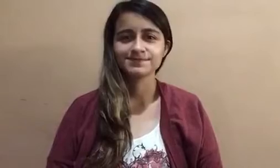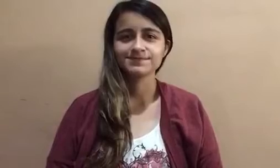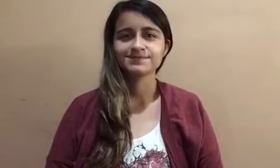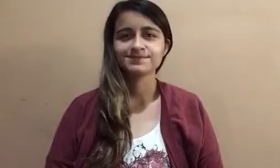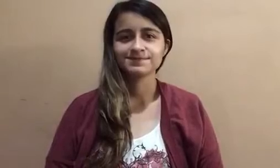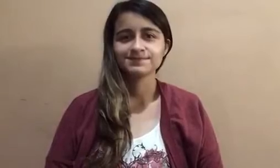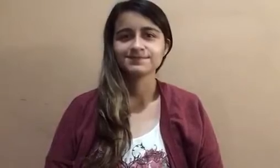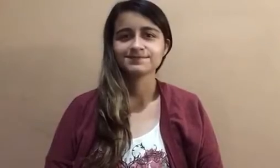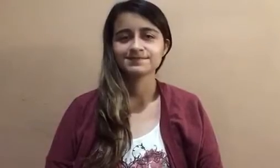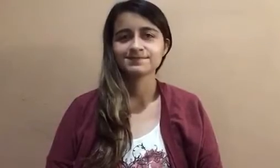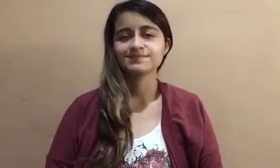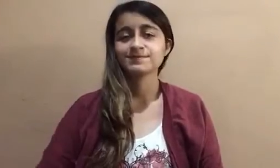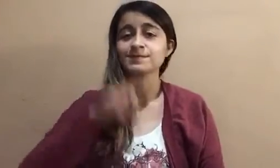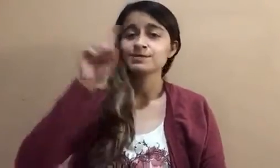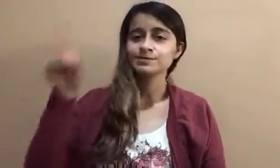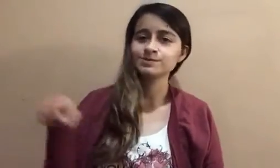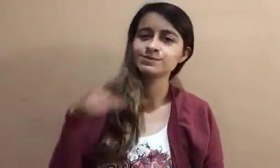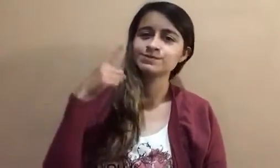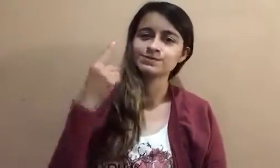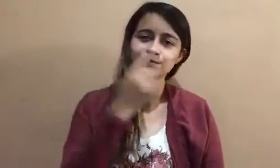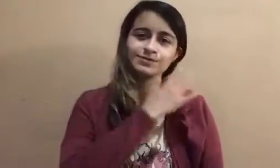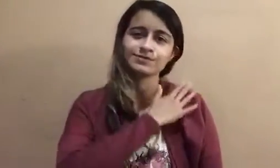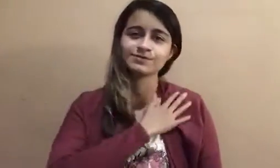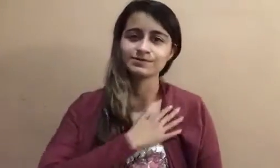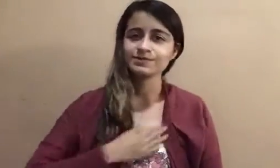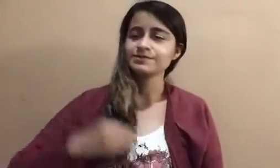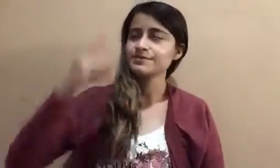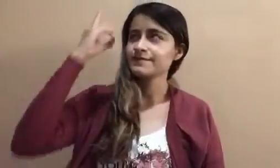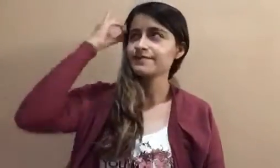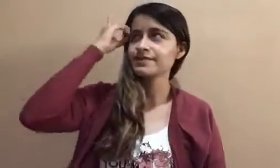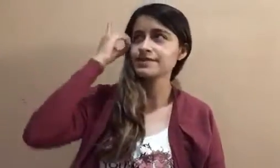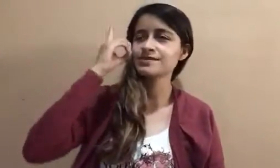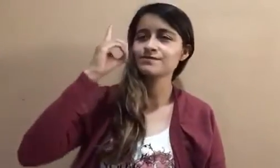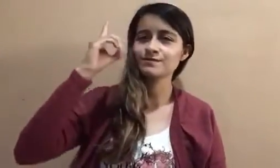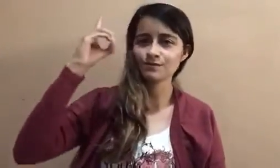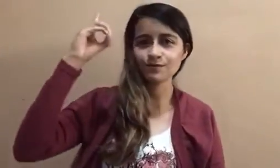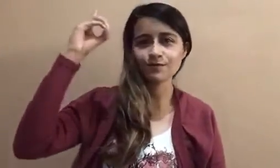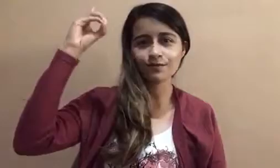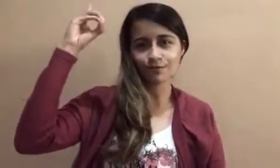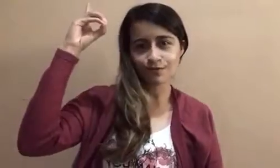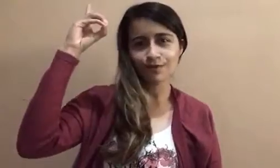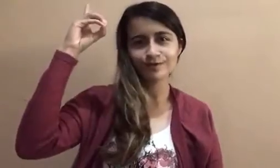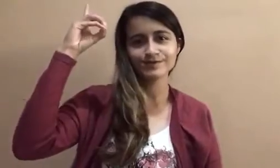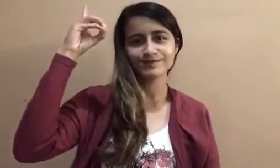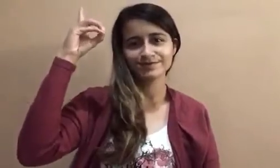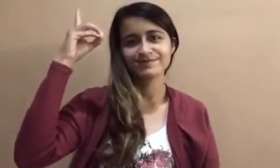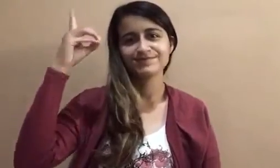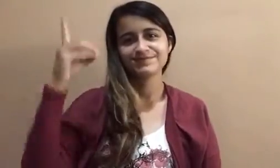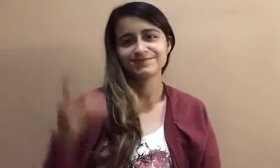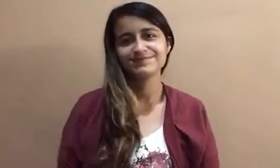Soy un hijo de Dios, el